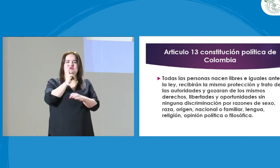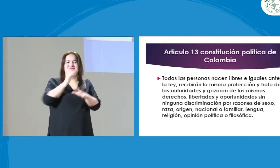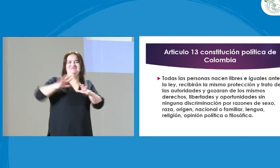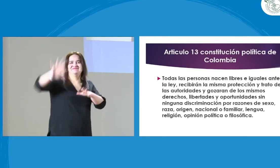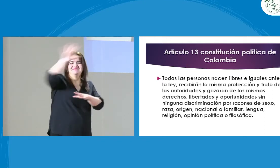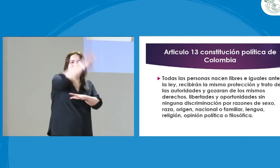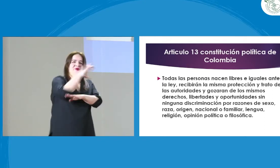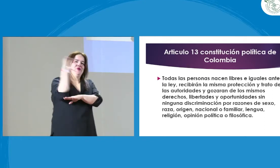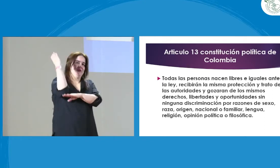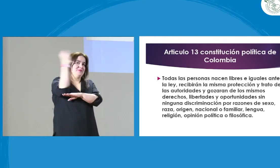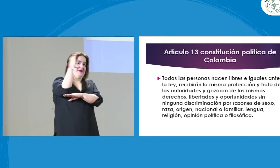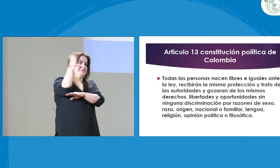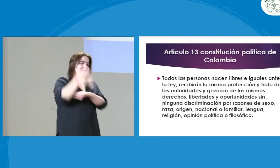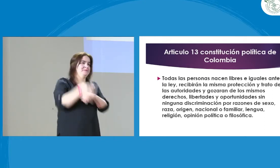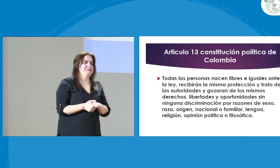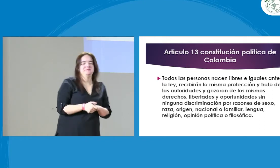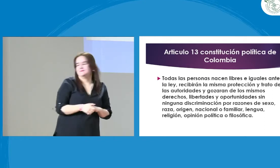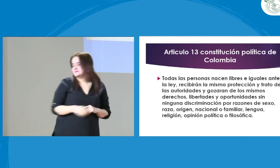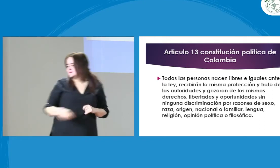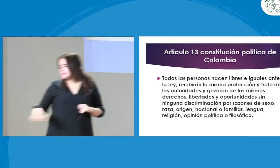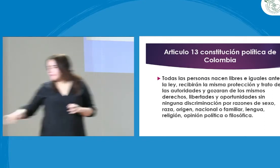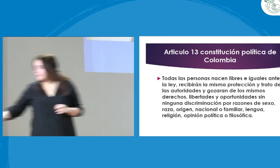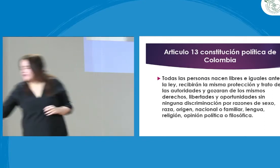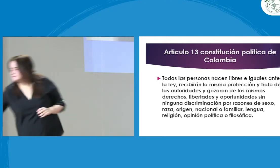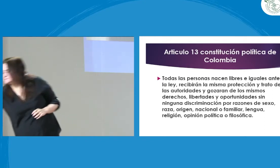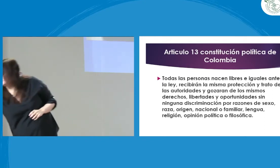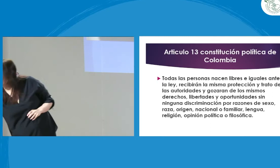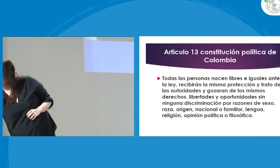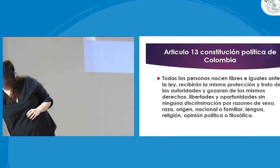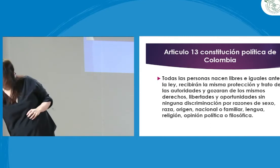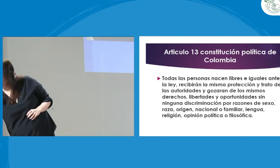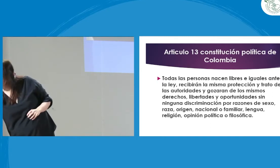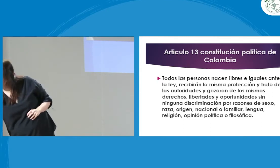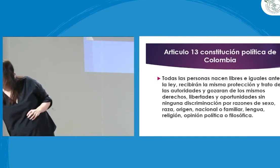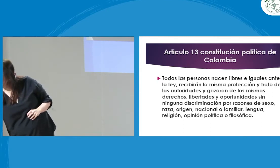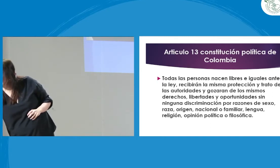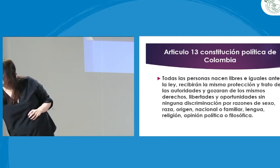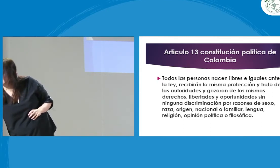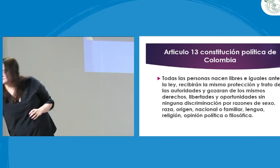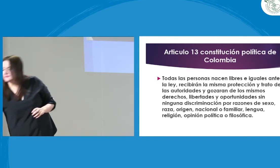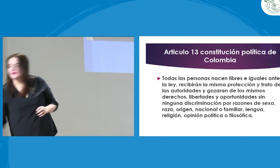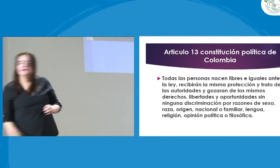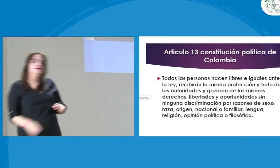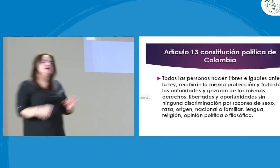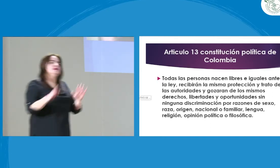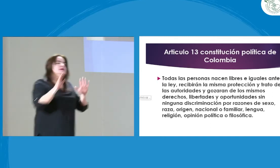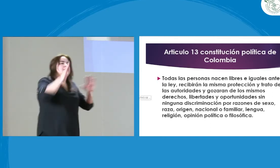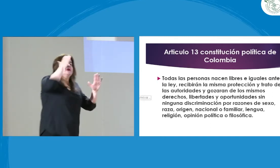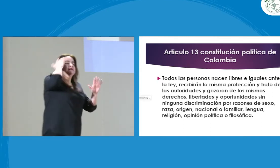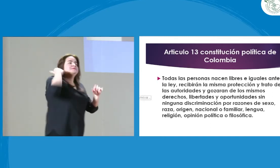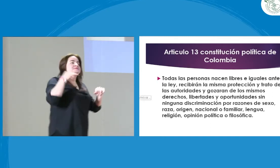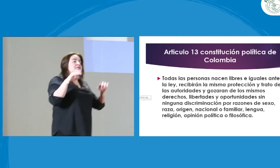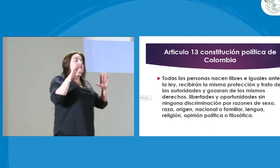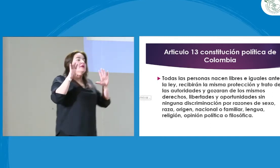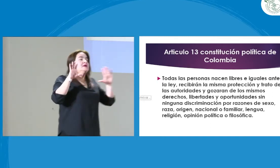autónoma, que decida irse por alguno de estos caminos y eso es una dificultad que tenemos latente aquí en Colombia.